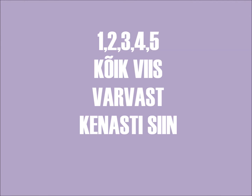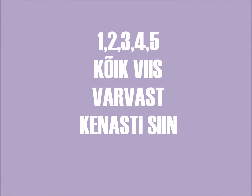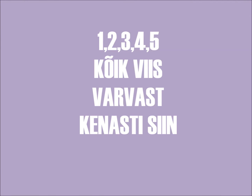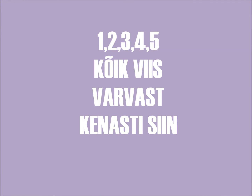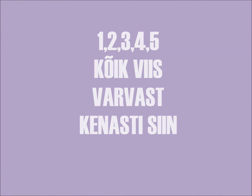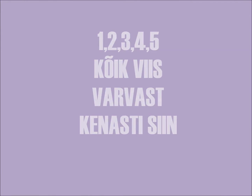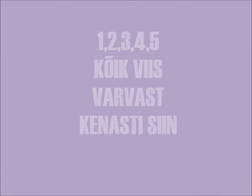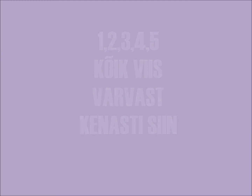kohkeverkevara 2017 2018